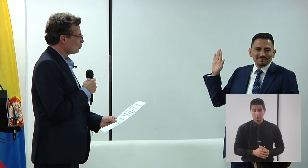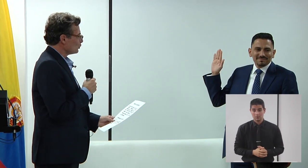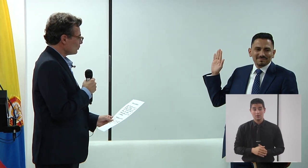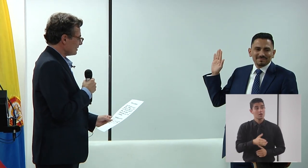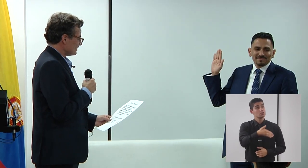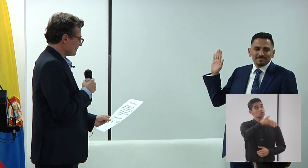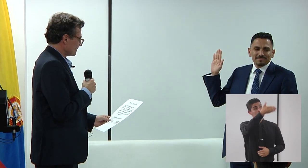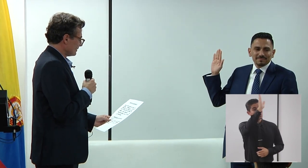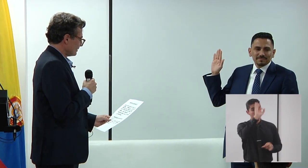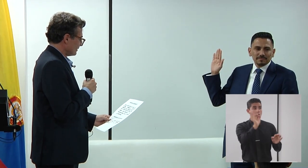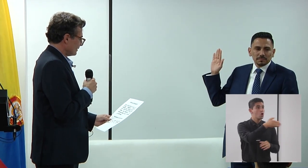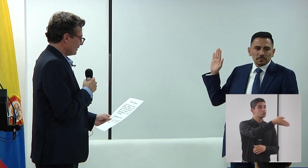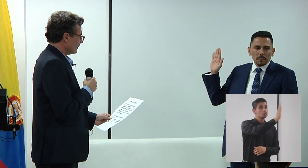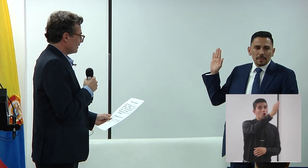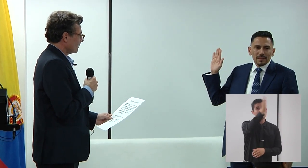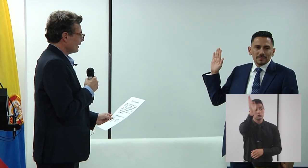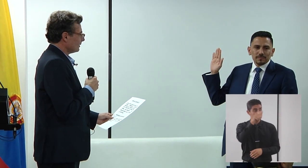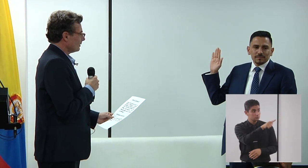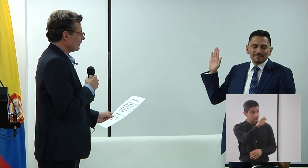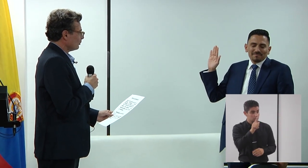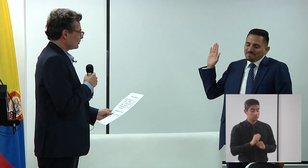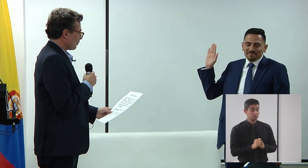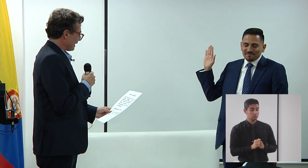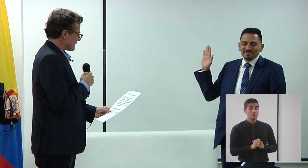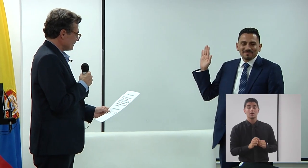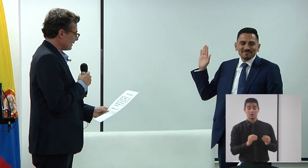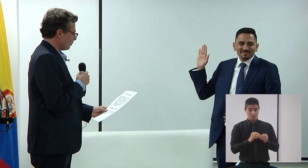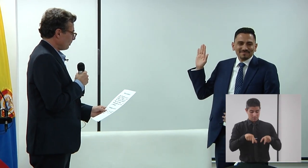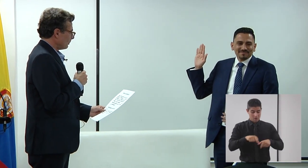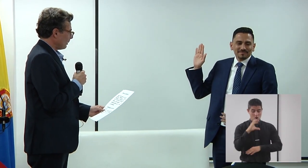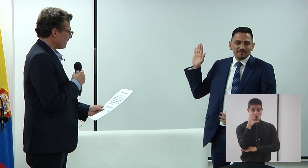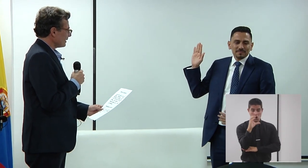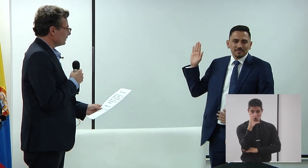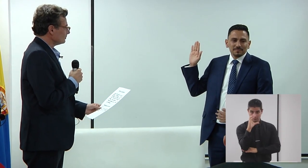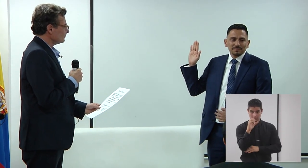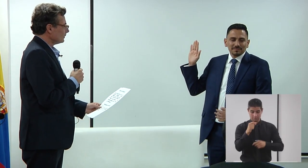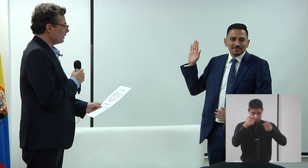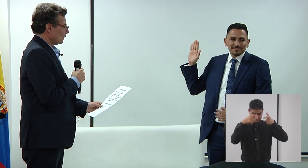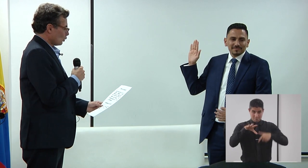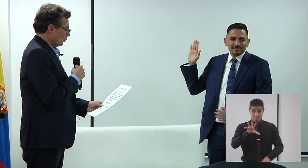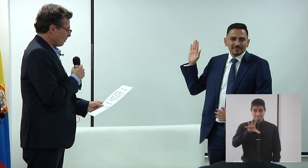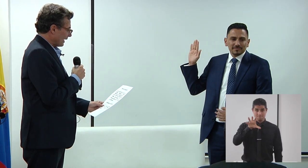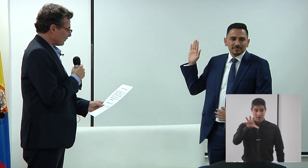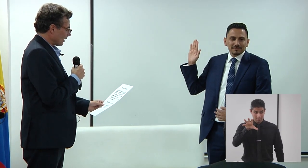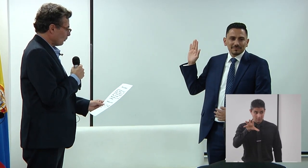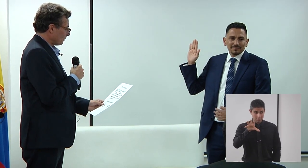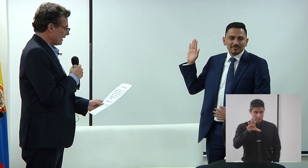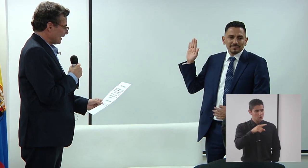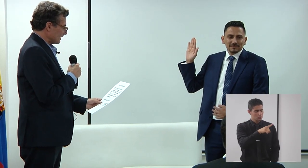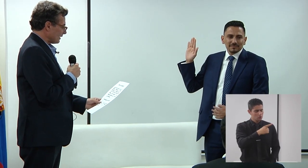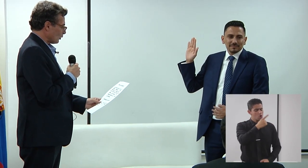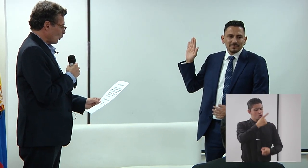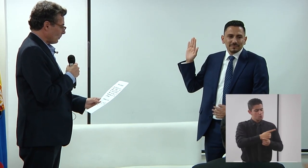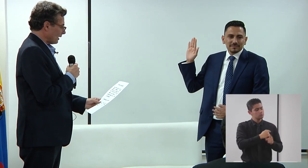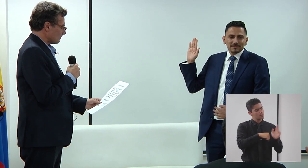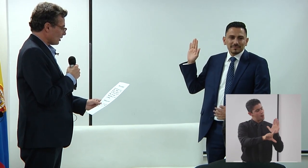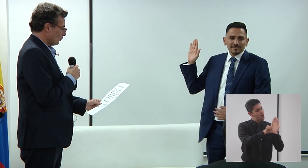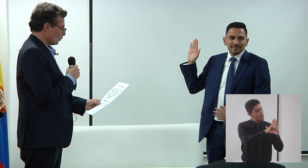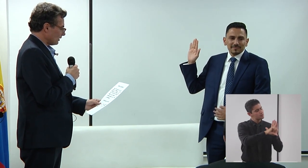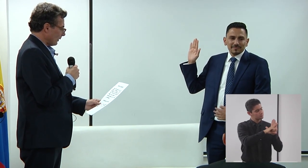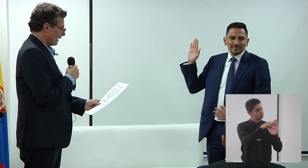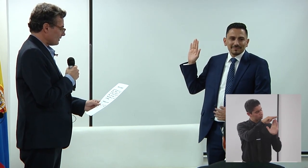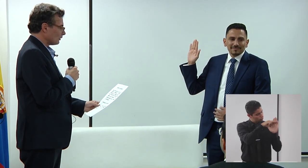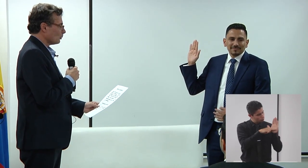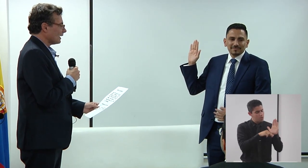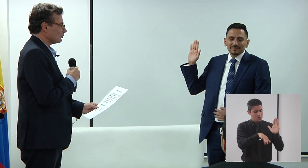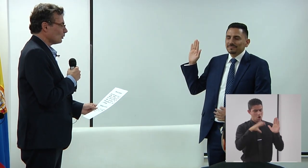su dios o sus dioses, y ante nuestro país, ante la patria, cumplir y hacer cumplir las leyes de Colombia, así